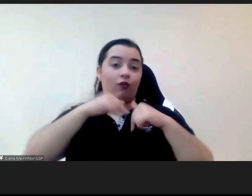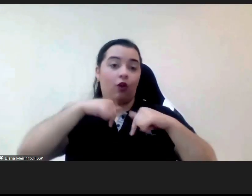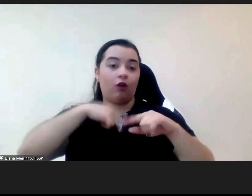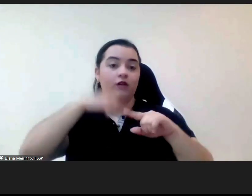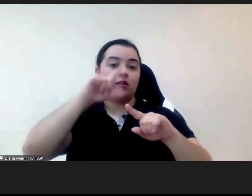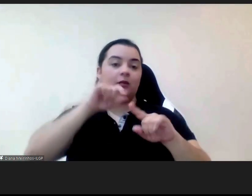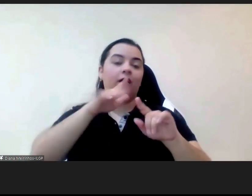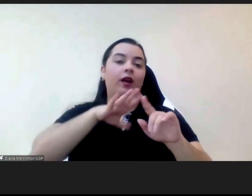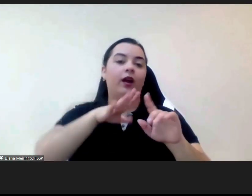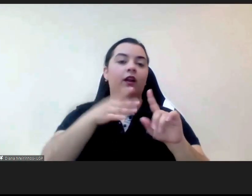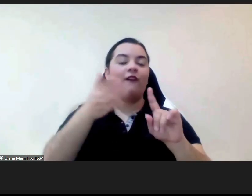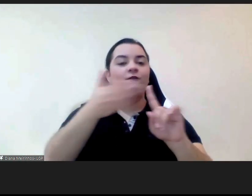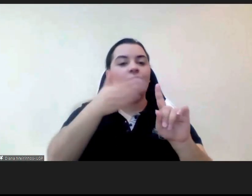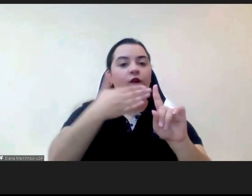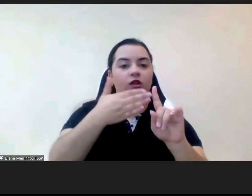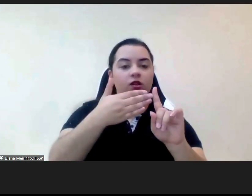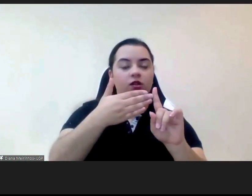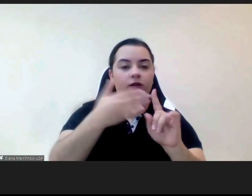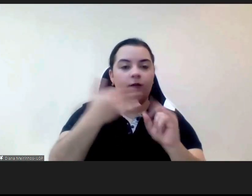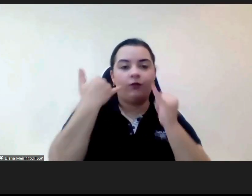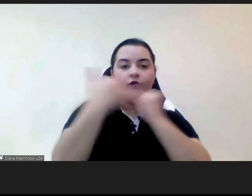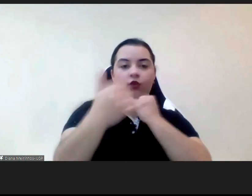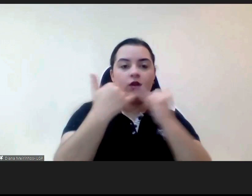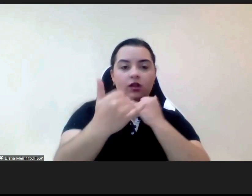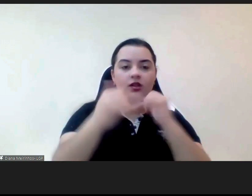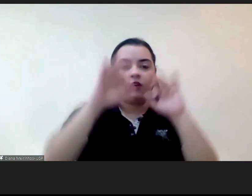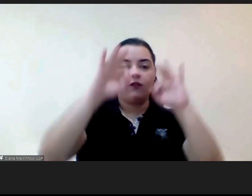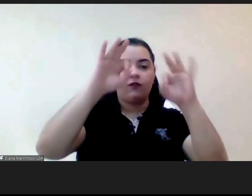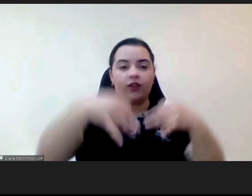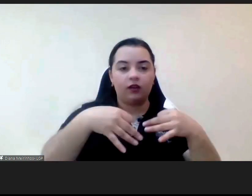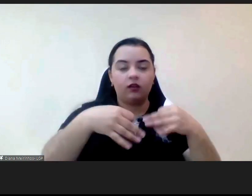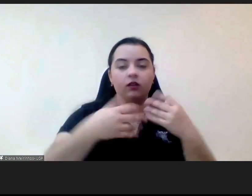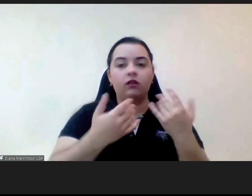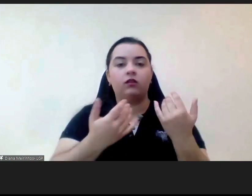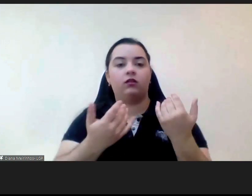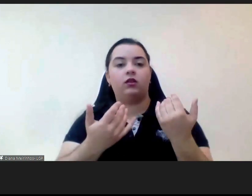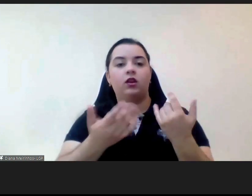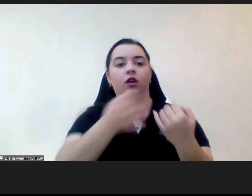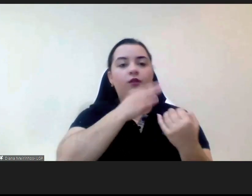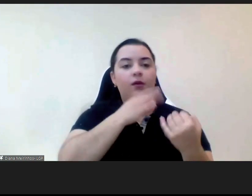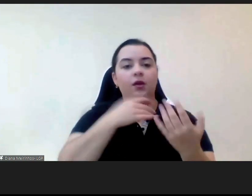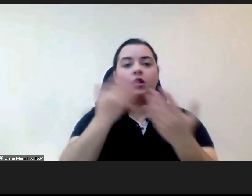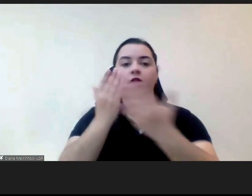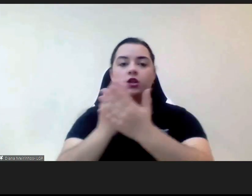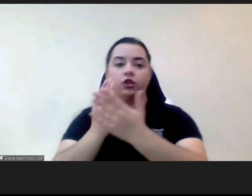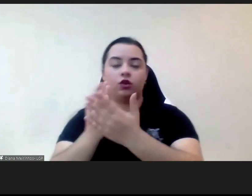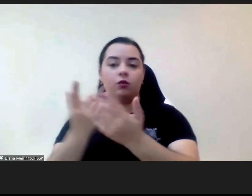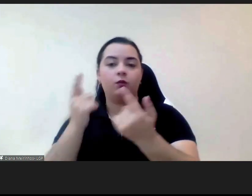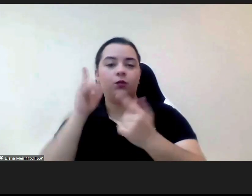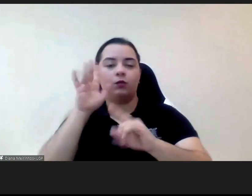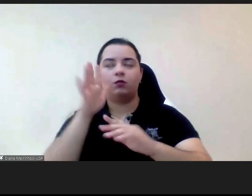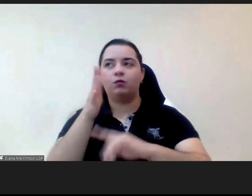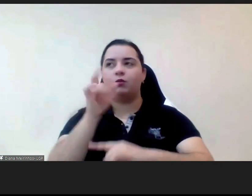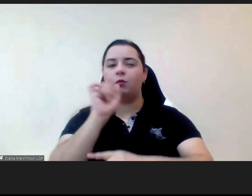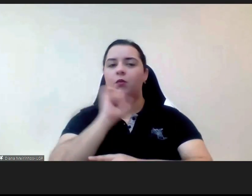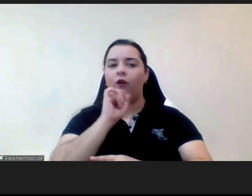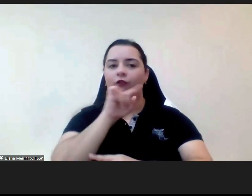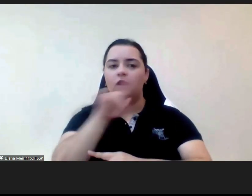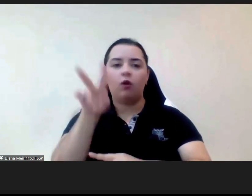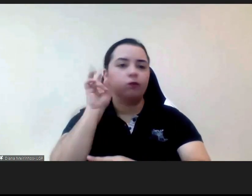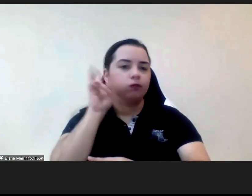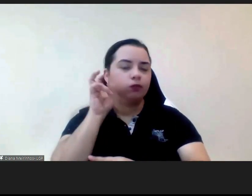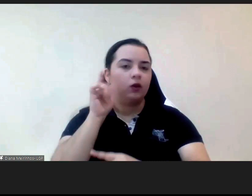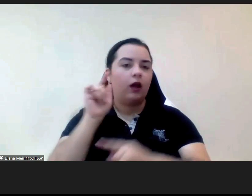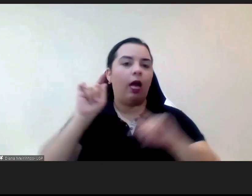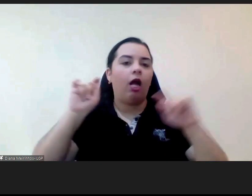família aliás temos agora uma campanha que provavelmente também já ouviram falar que é uma campanha grande contra os castigos corporais que fez